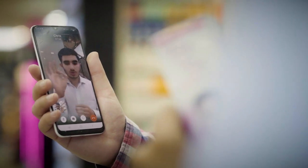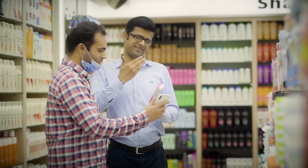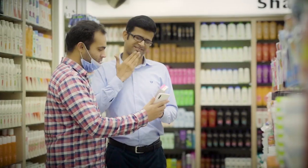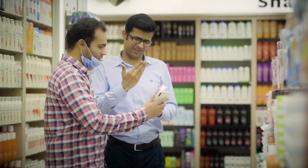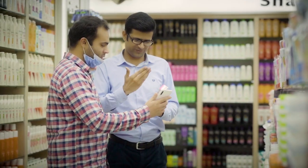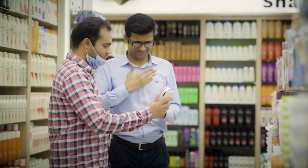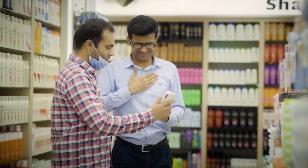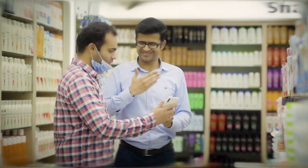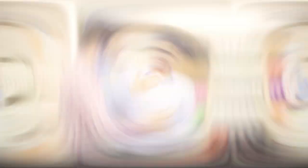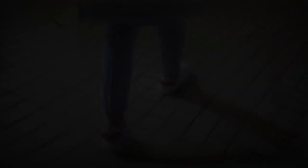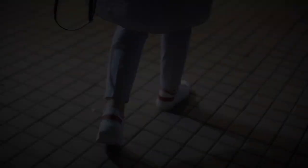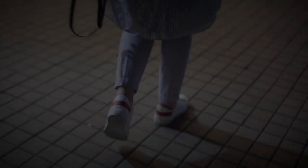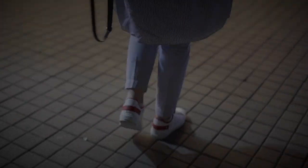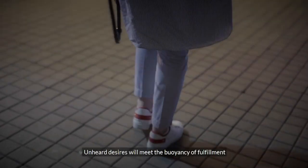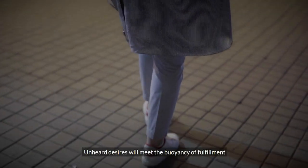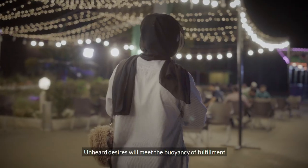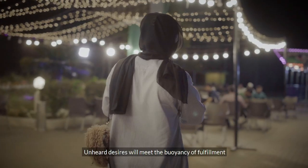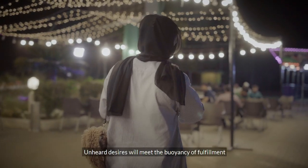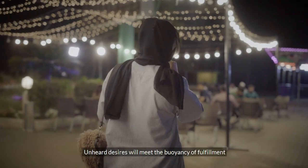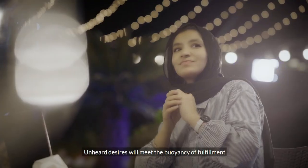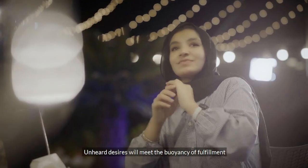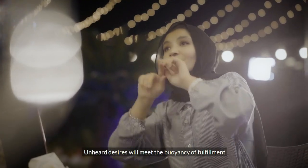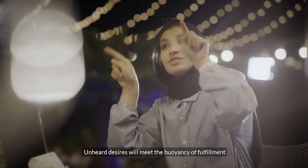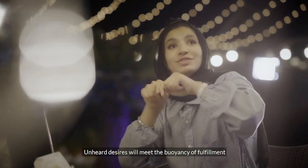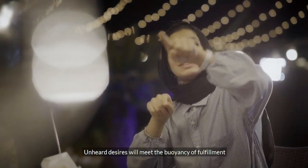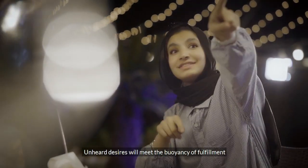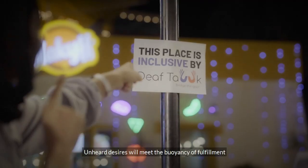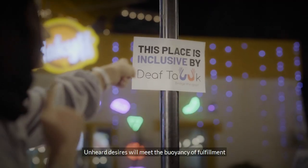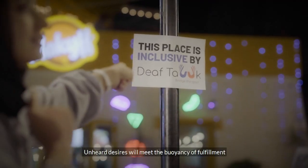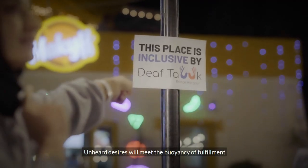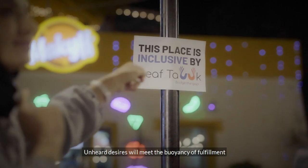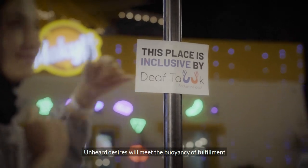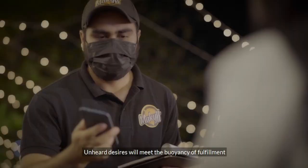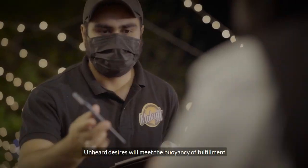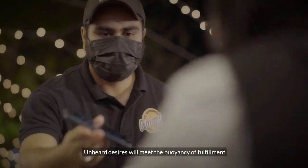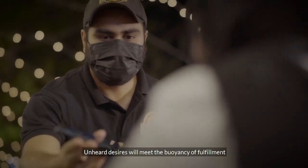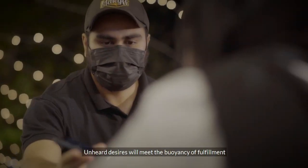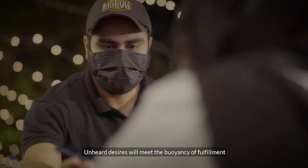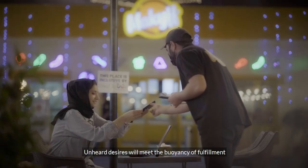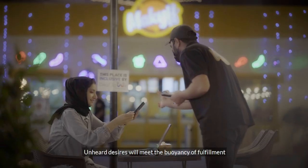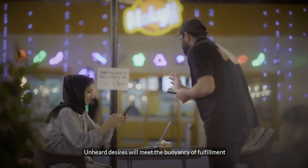انداز اپنا انسنی خواہشیں ہوں گی ایتماد سے بھرپور